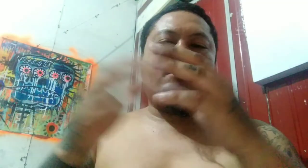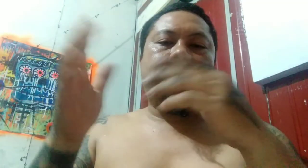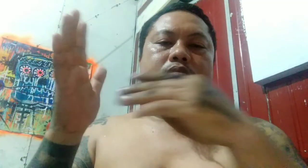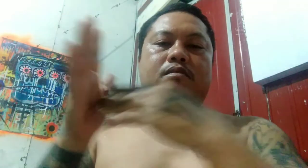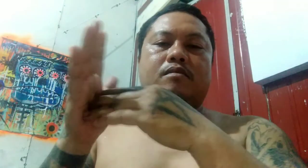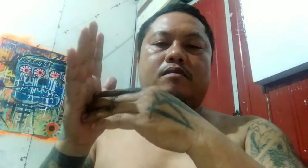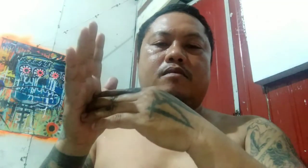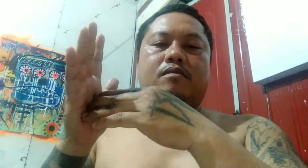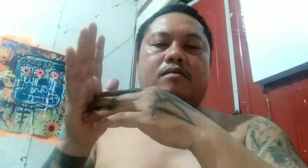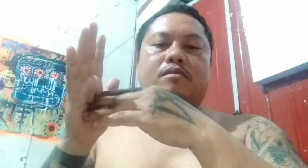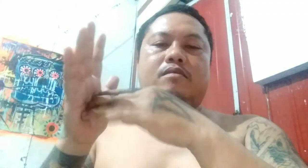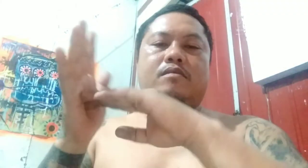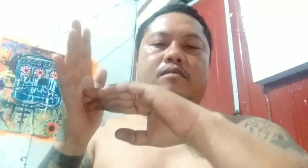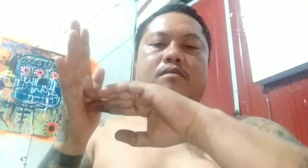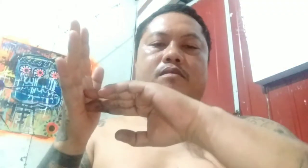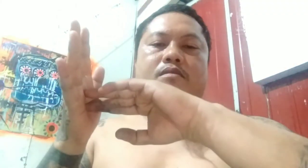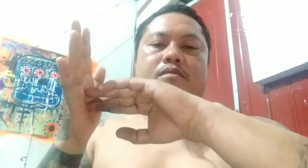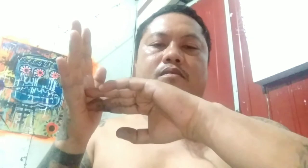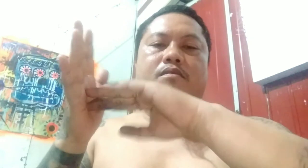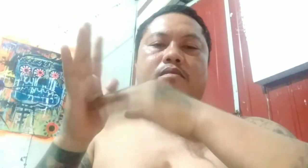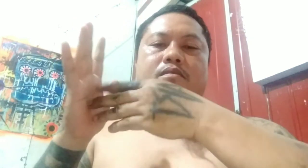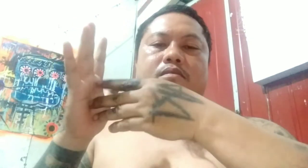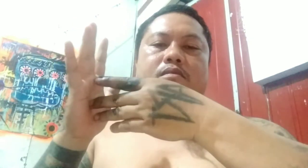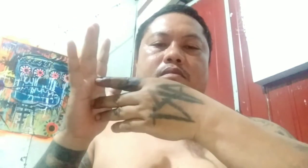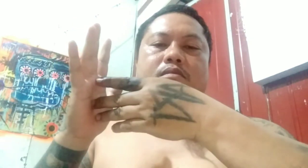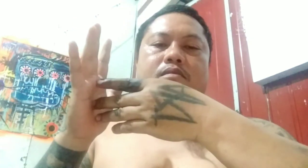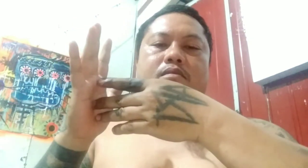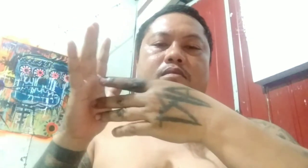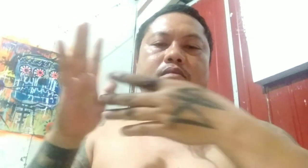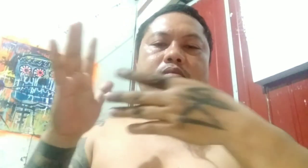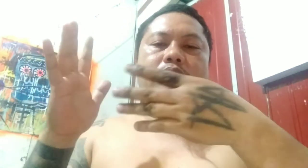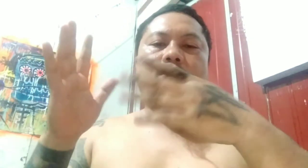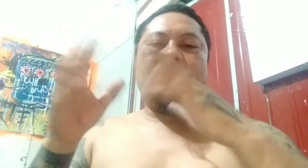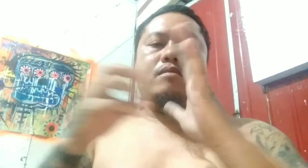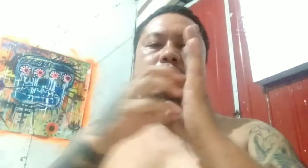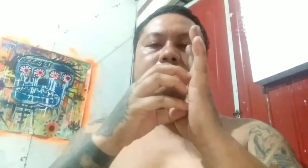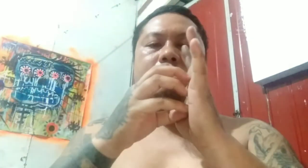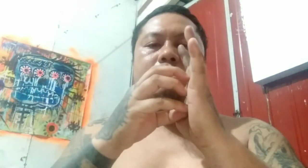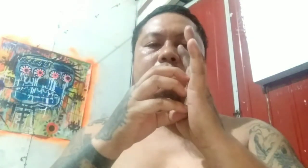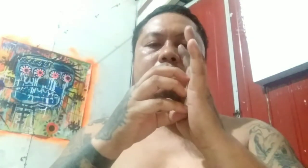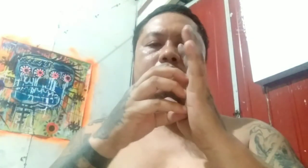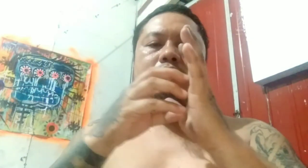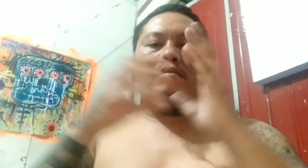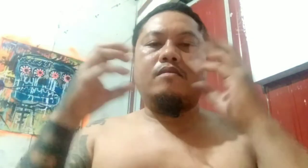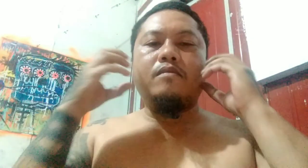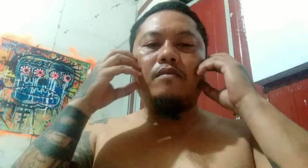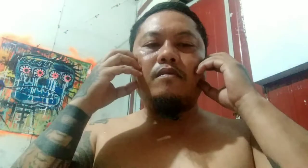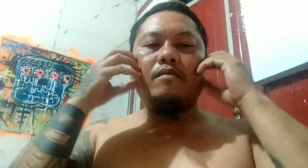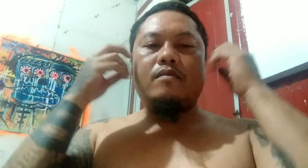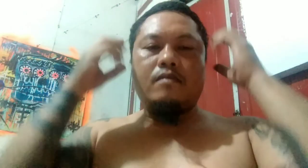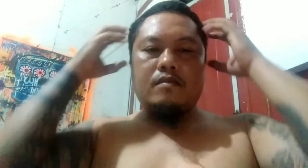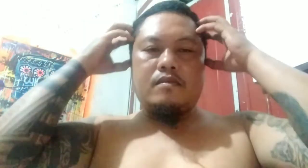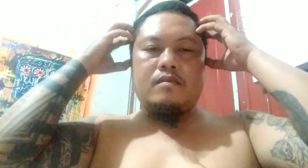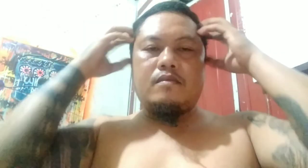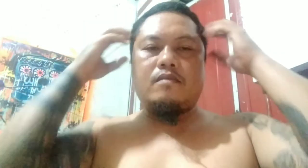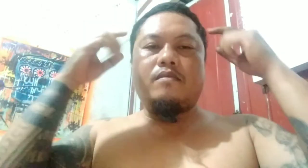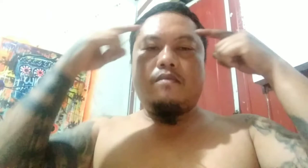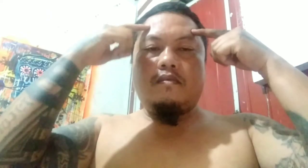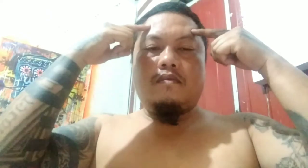ni, hindi yan. You have to experience kung hindi sila mag-wade through the flood ng asa. Sa España, Para ating